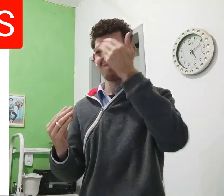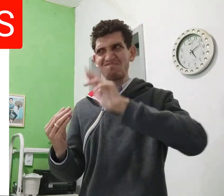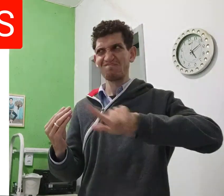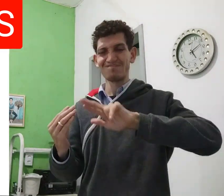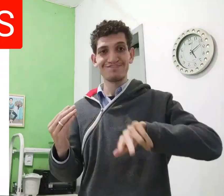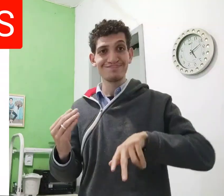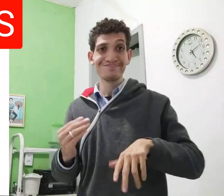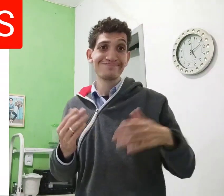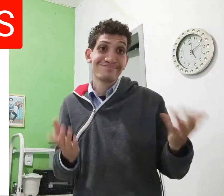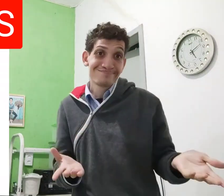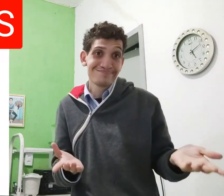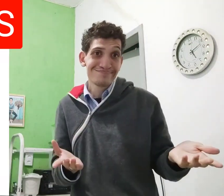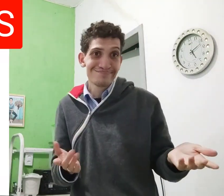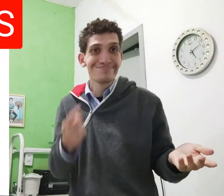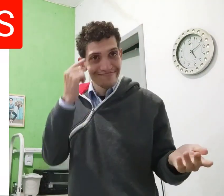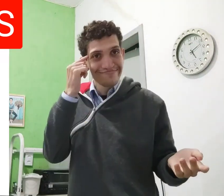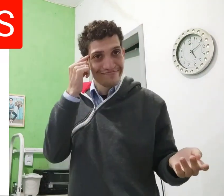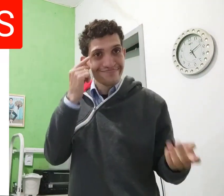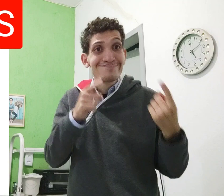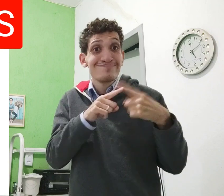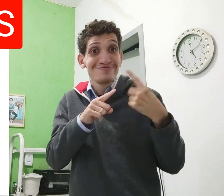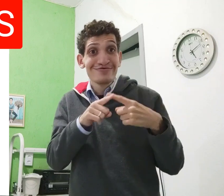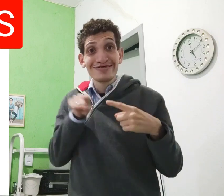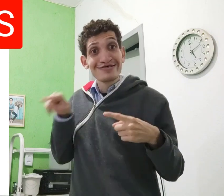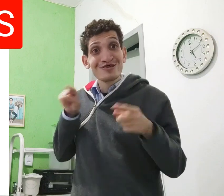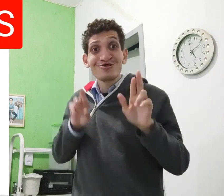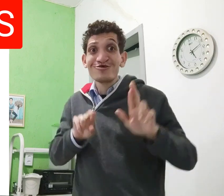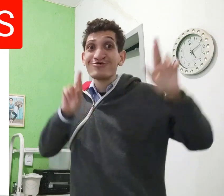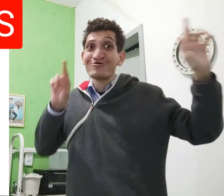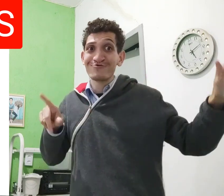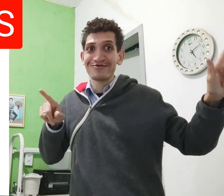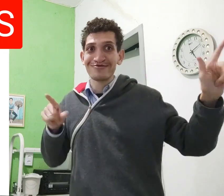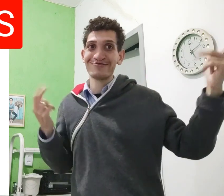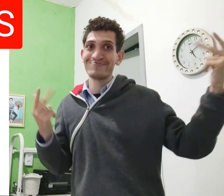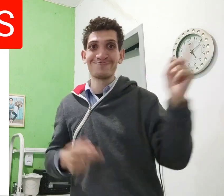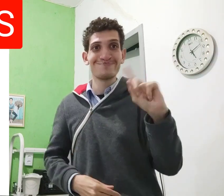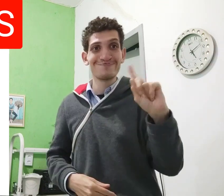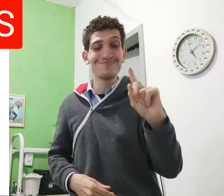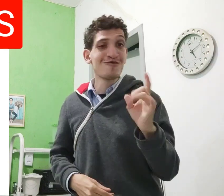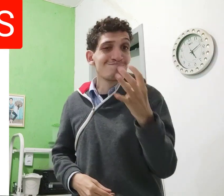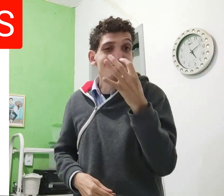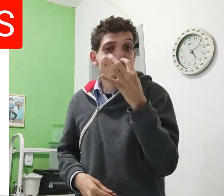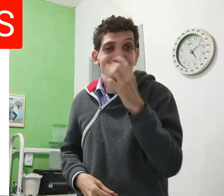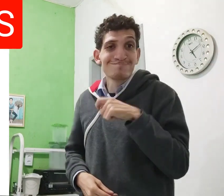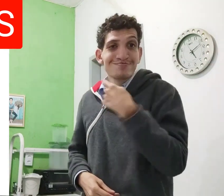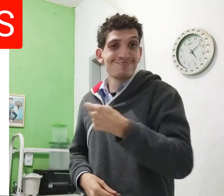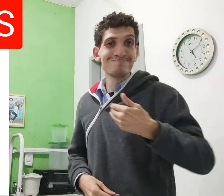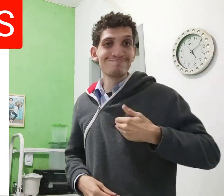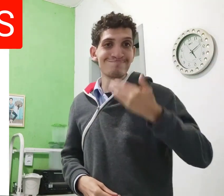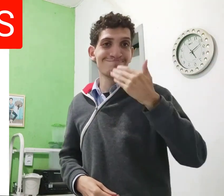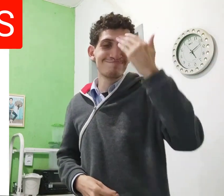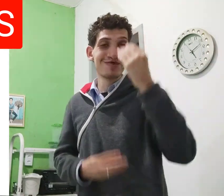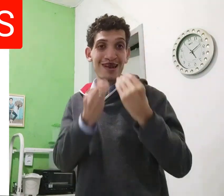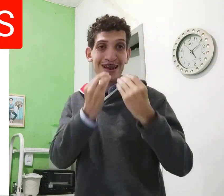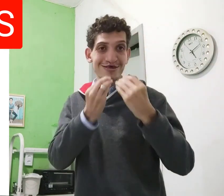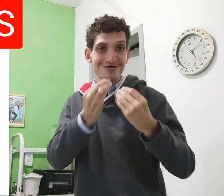nossa, isso aqui não é árabe. Aí, eu, é árabe sim, não, árabe não é. Entendeu? Porque